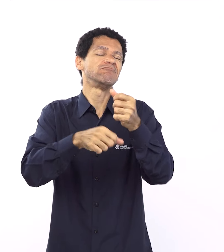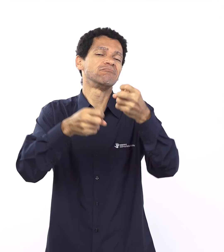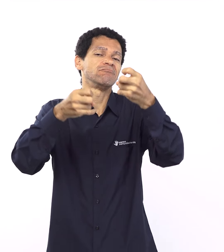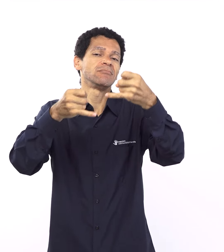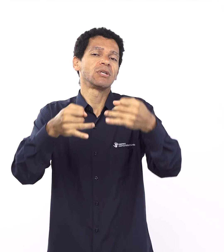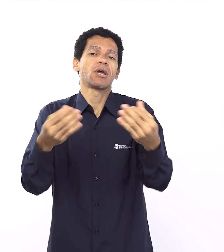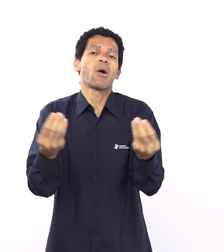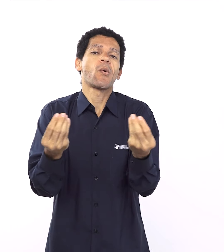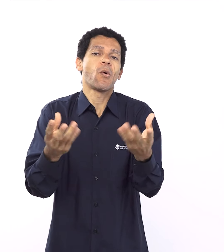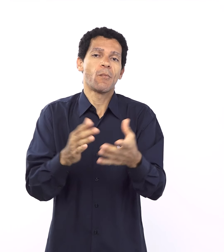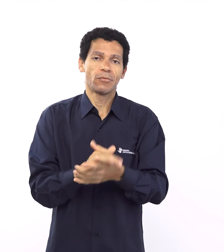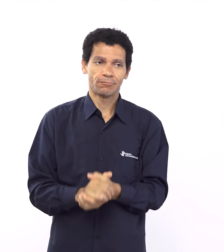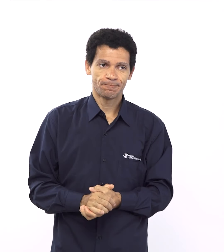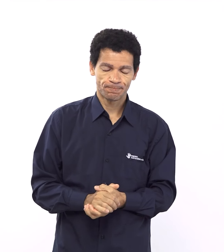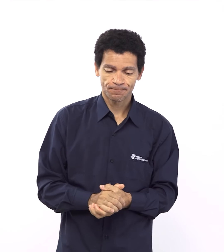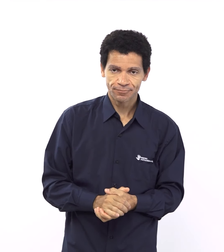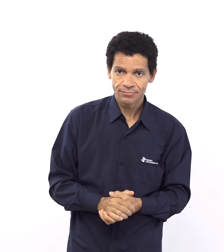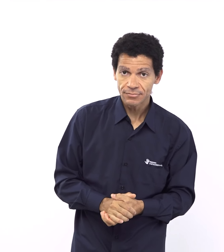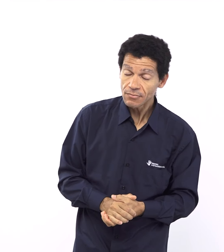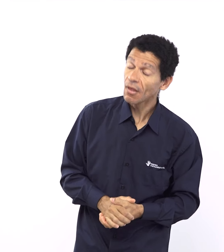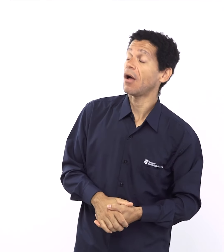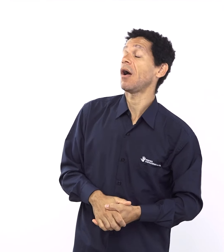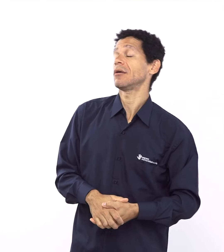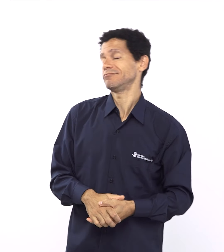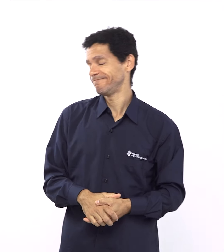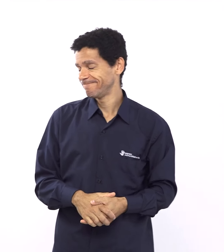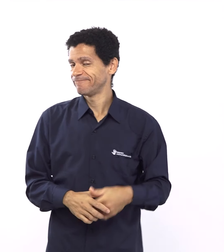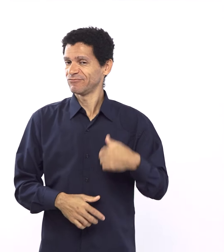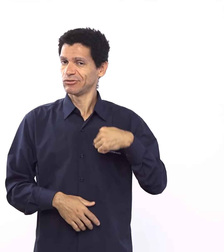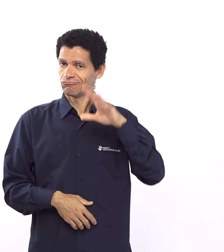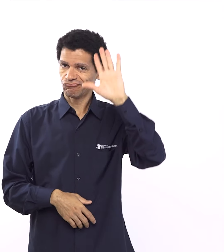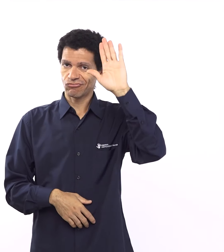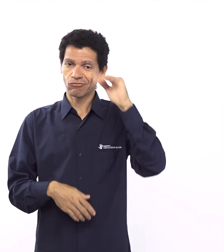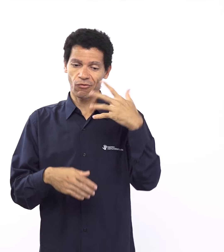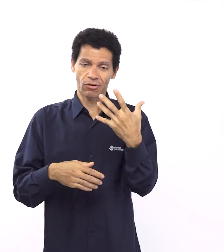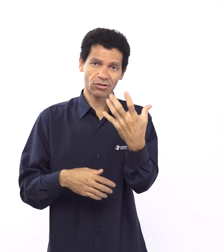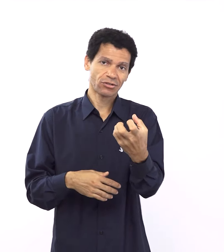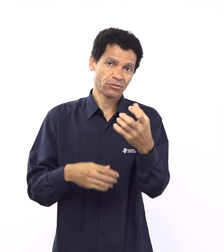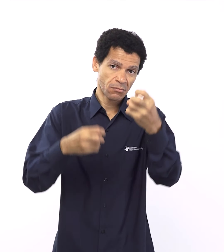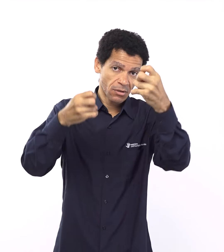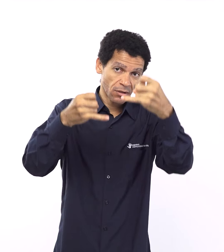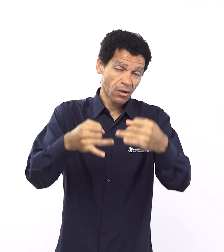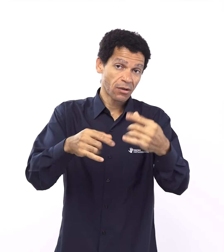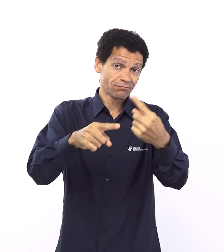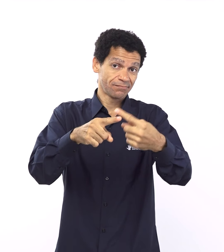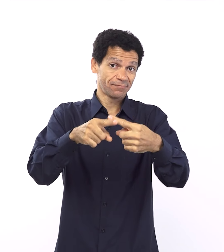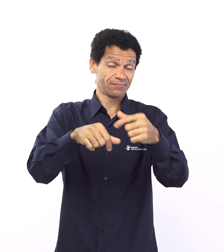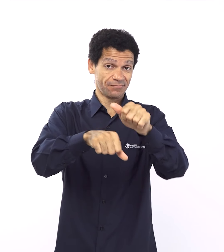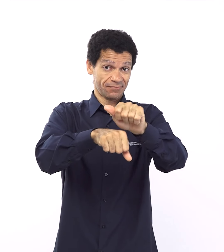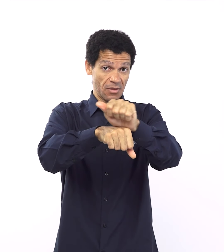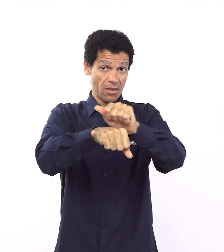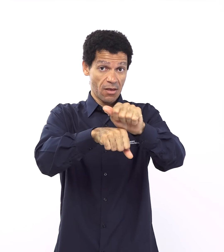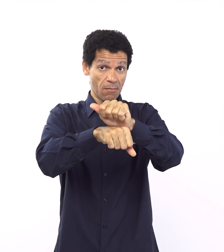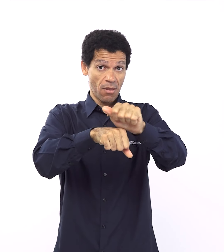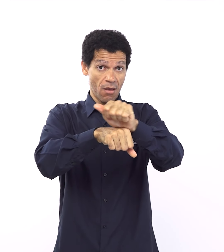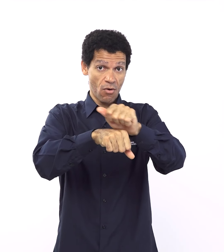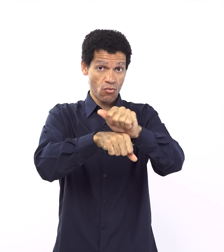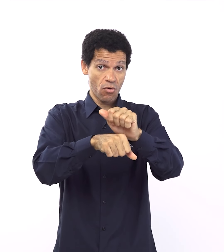de fato, ter uma aliança com Deus, especialmente lá em Gênesis 15, o Lucas até mencionou no início aqui da nossa conversa,